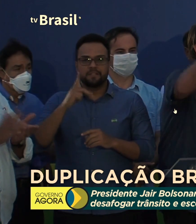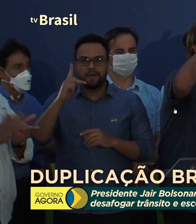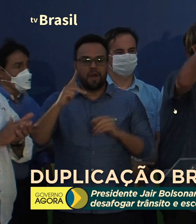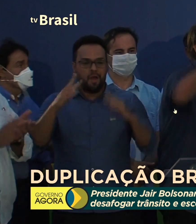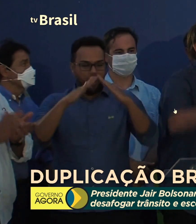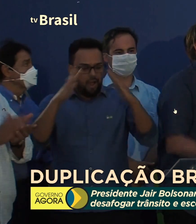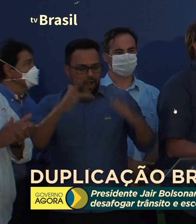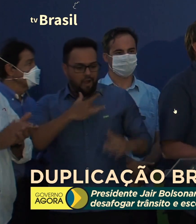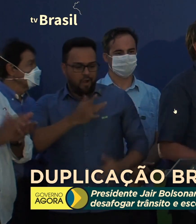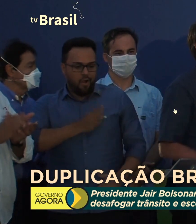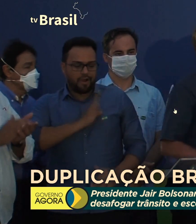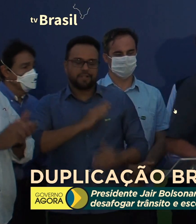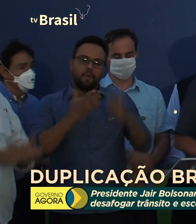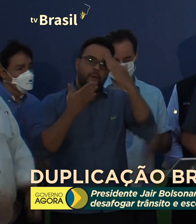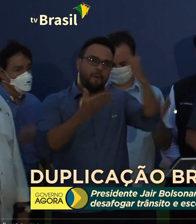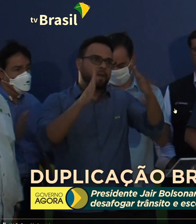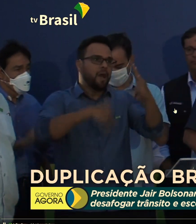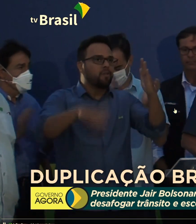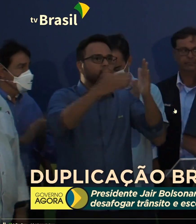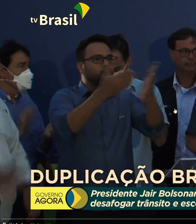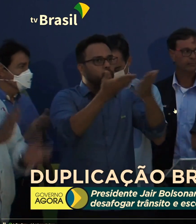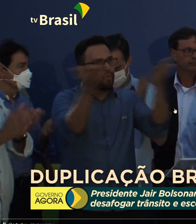coração. Muito obrigado a todos.